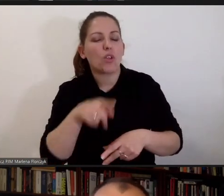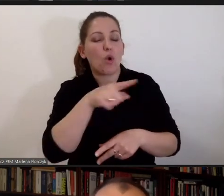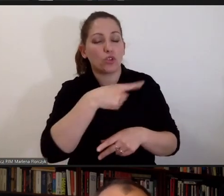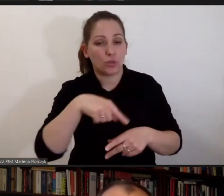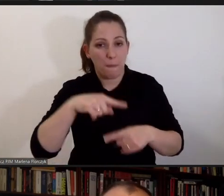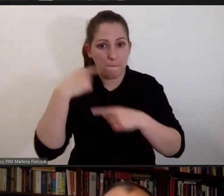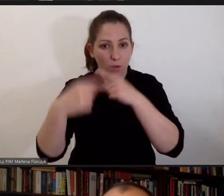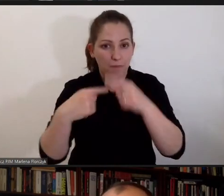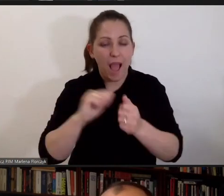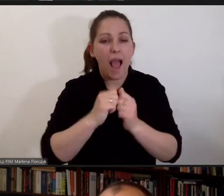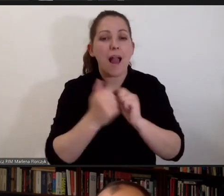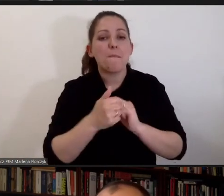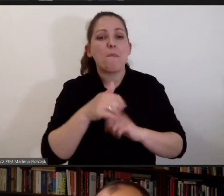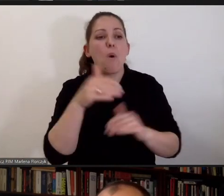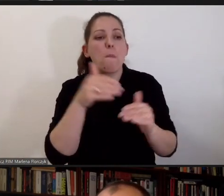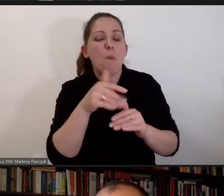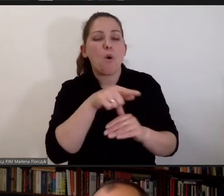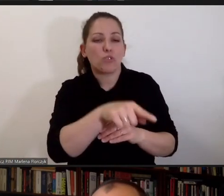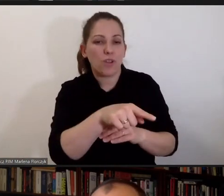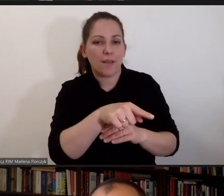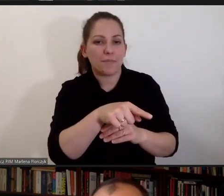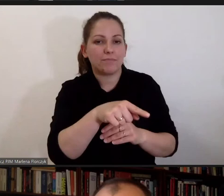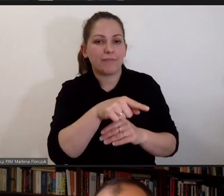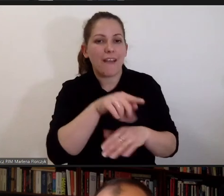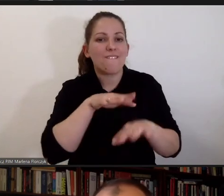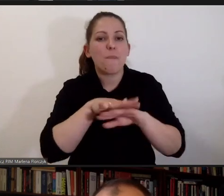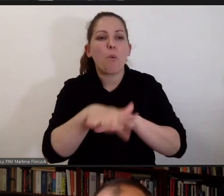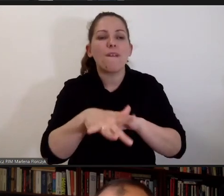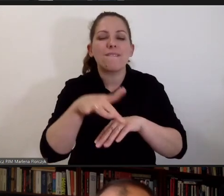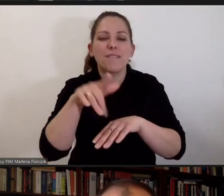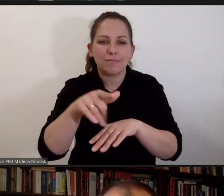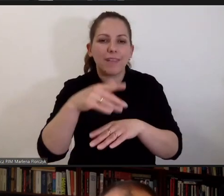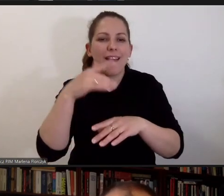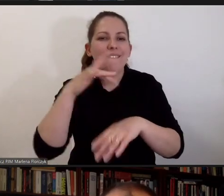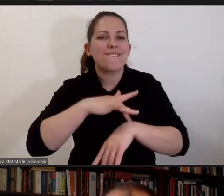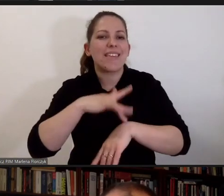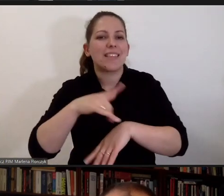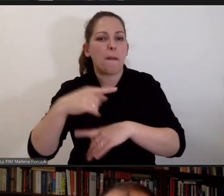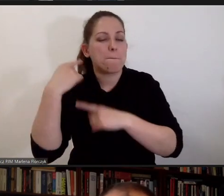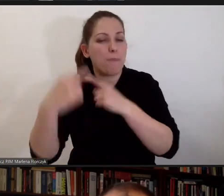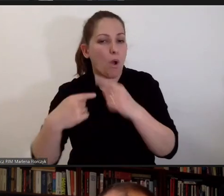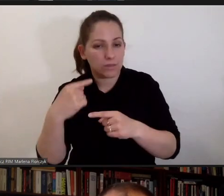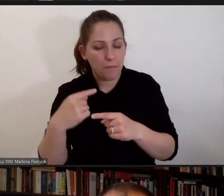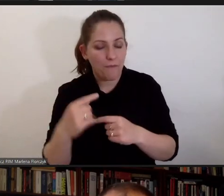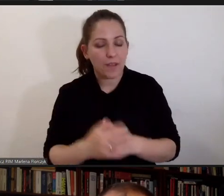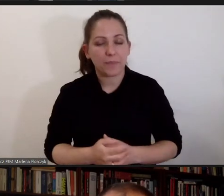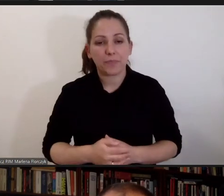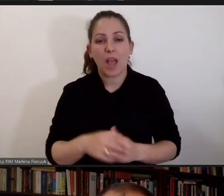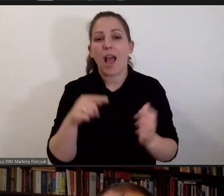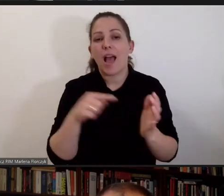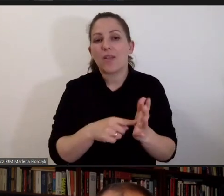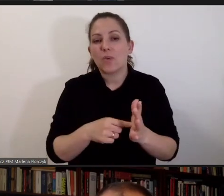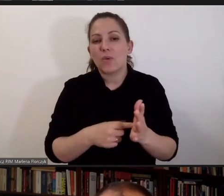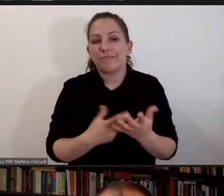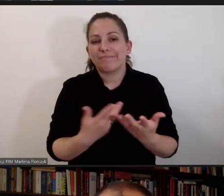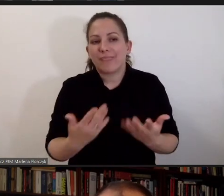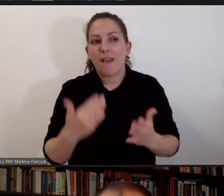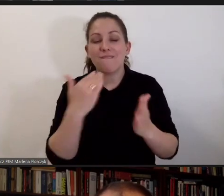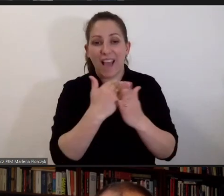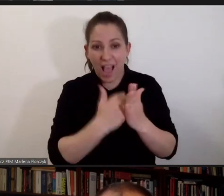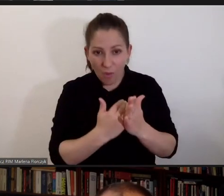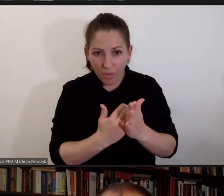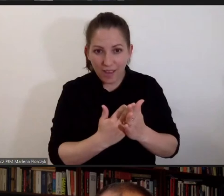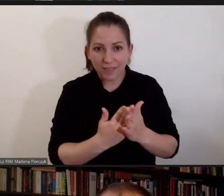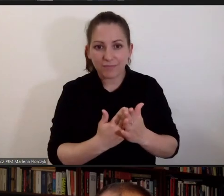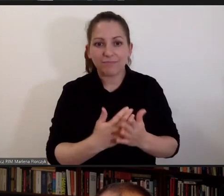może mieć wpływ na wynik postępowania, natomiast tutaj warunkiem jest